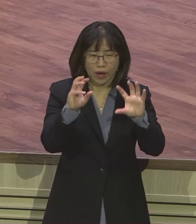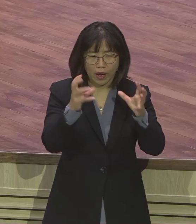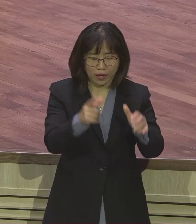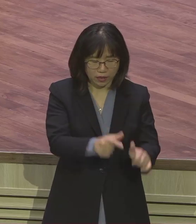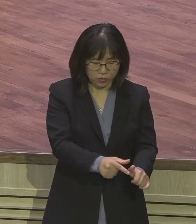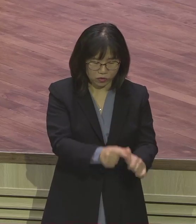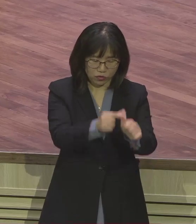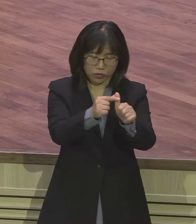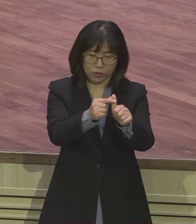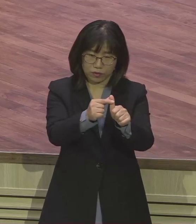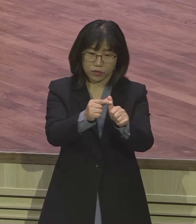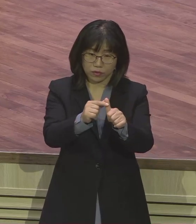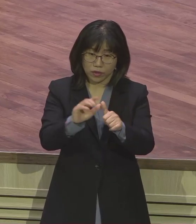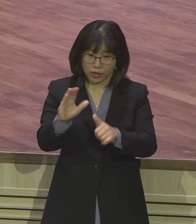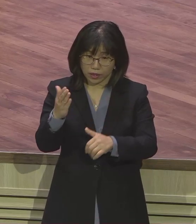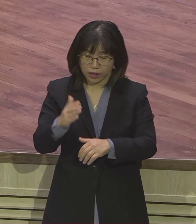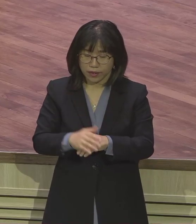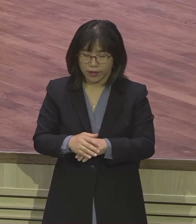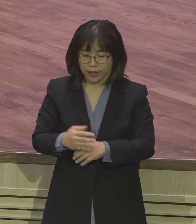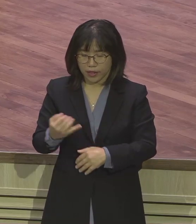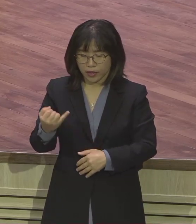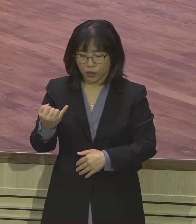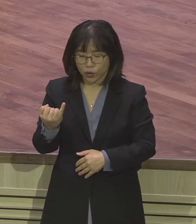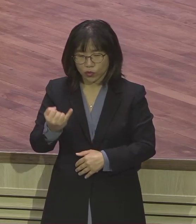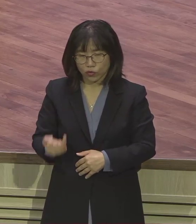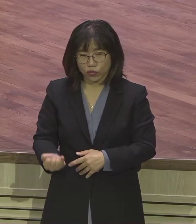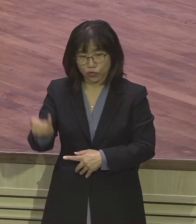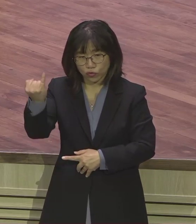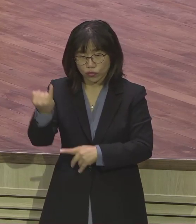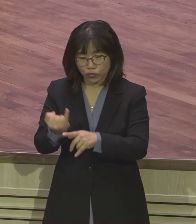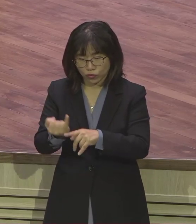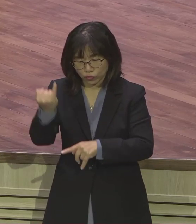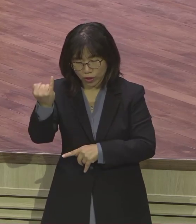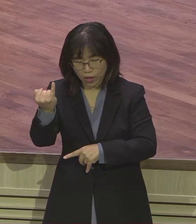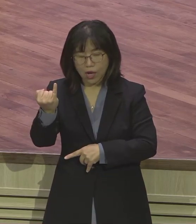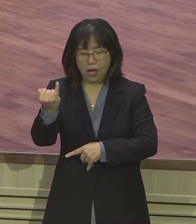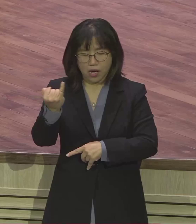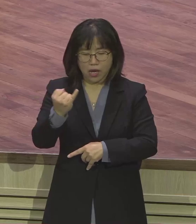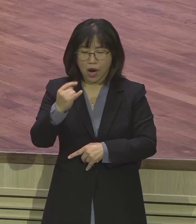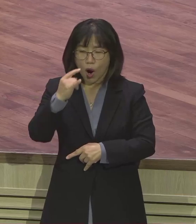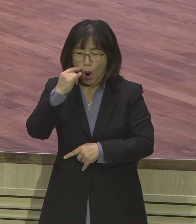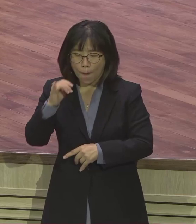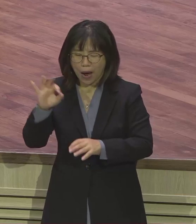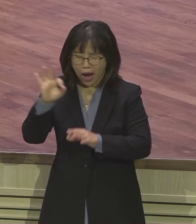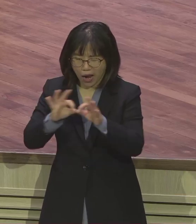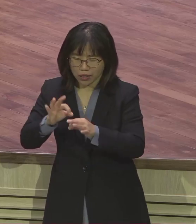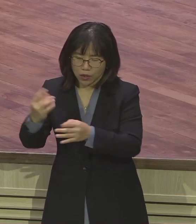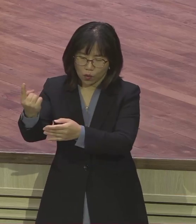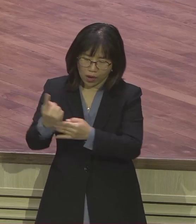미리암에 가서 아이를 전메기를 유모 구해줄까요? 이래가지고 일사천리로 그냥